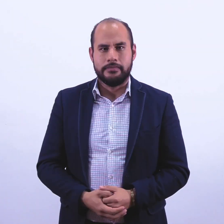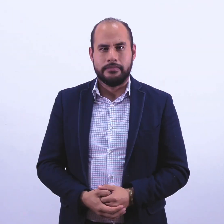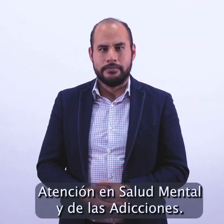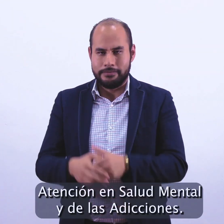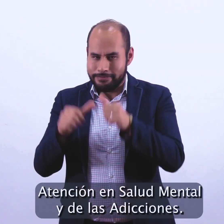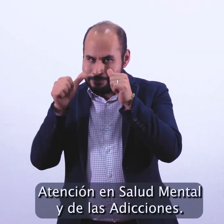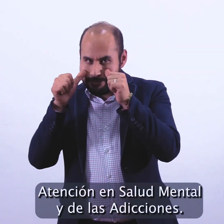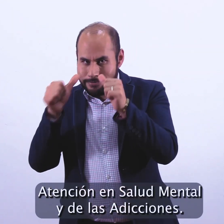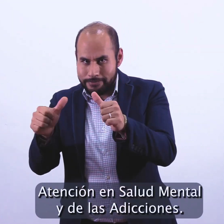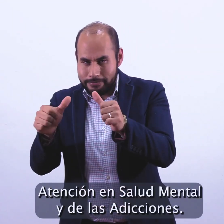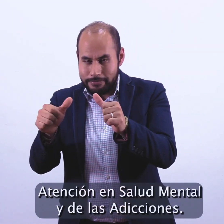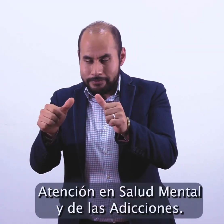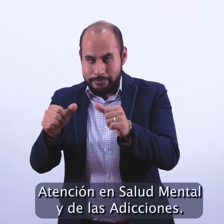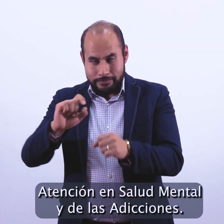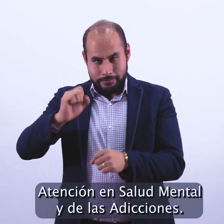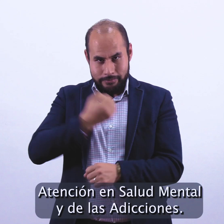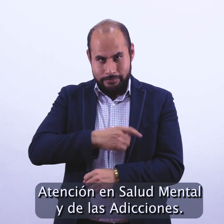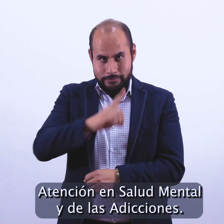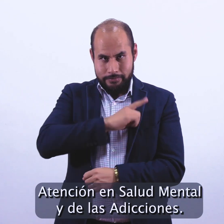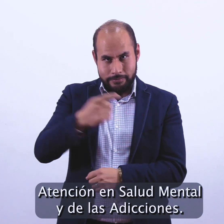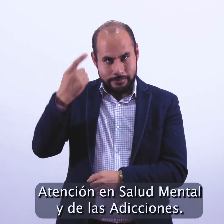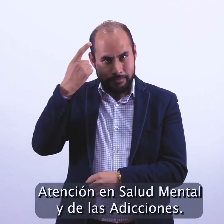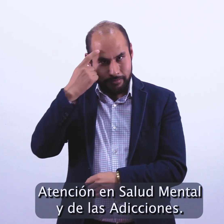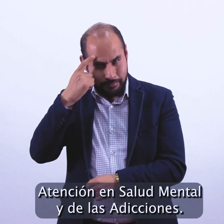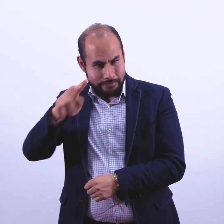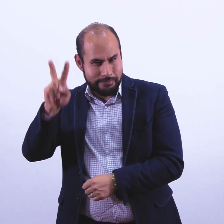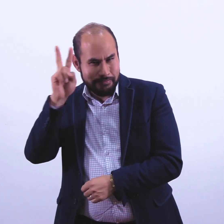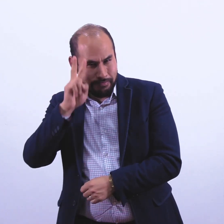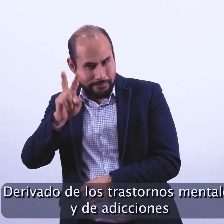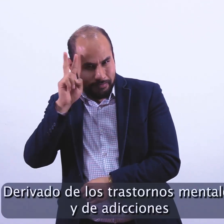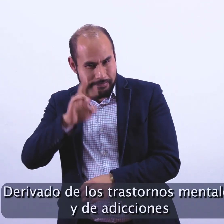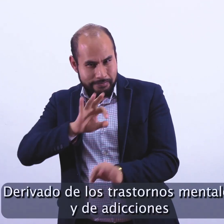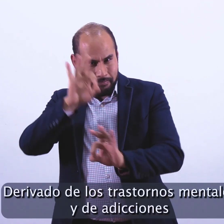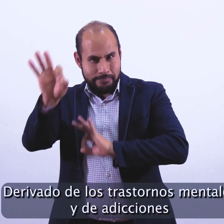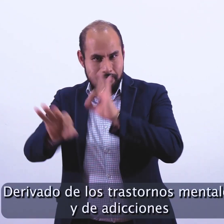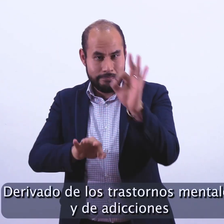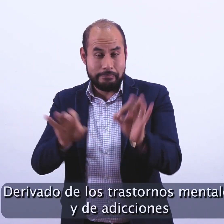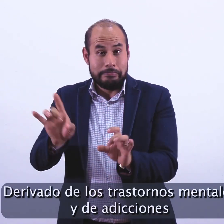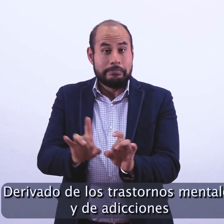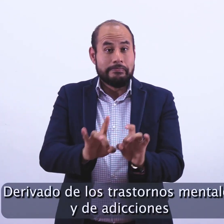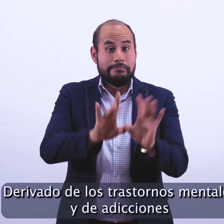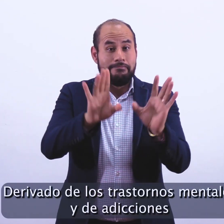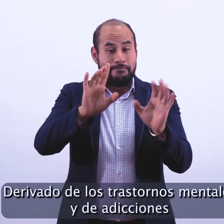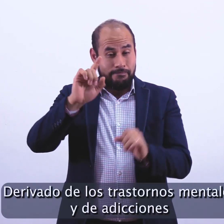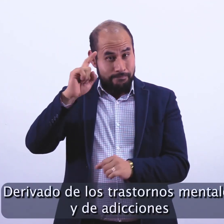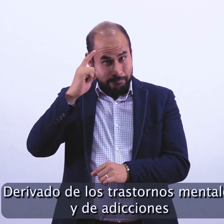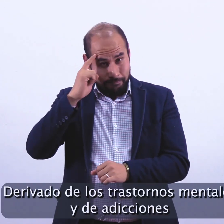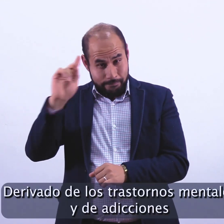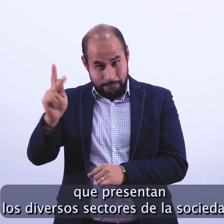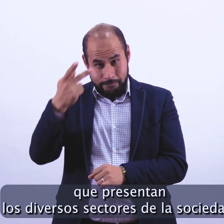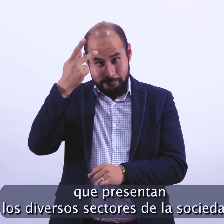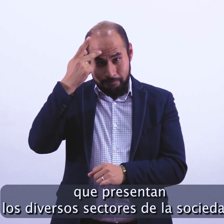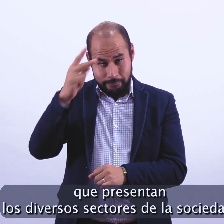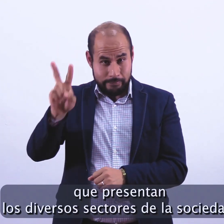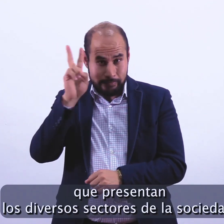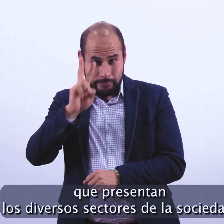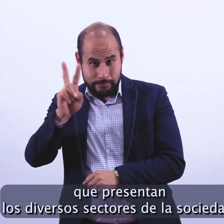Atención en salud mental y de las adicciones. Derivado de los trastornos mentales y de adicciones que presentan los